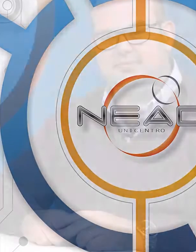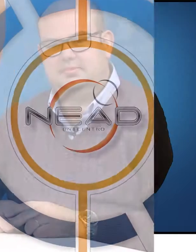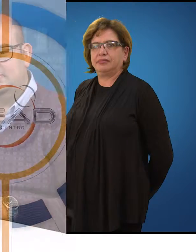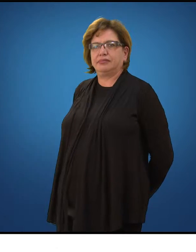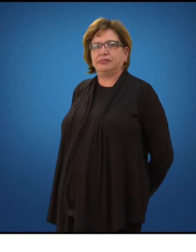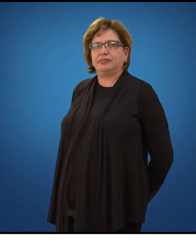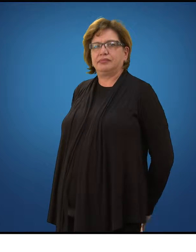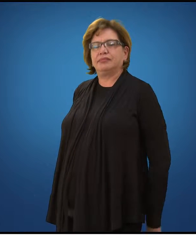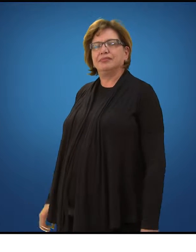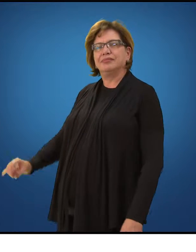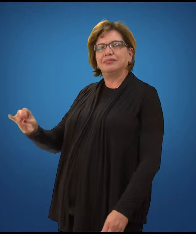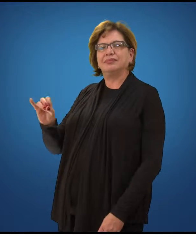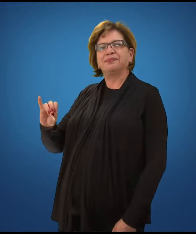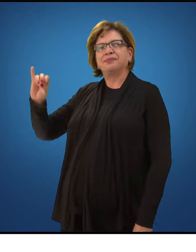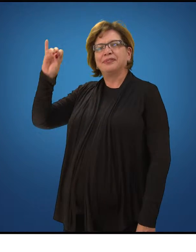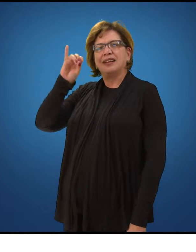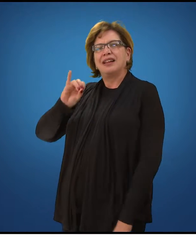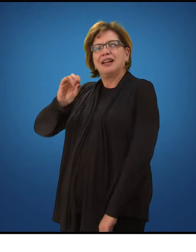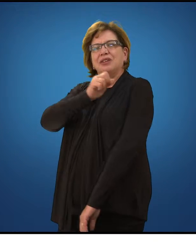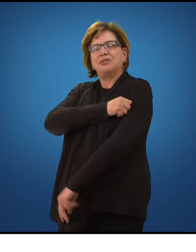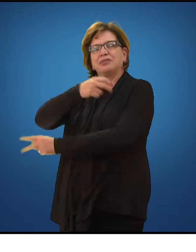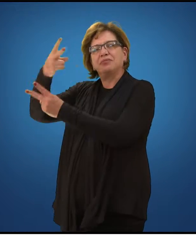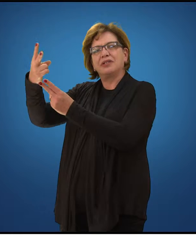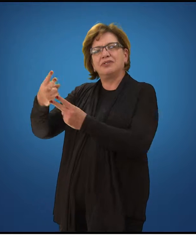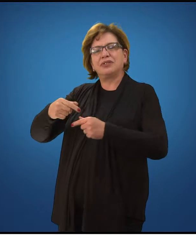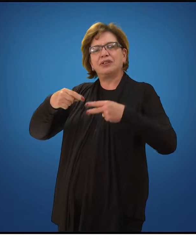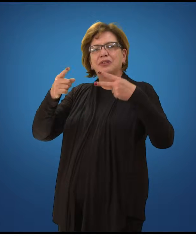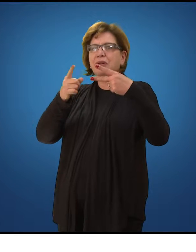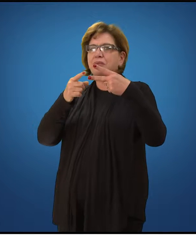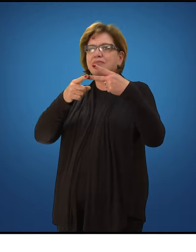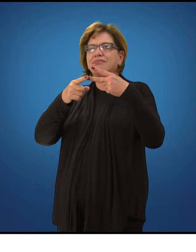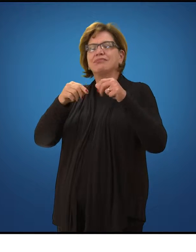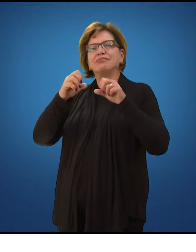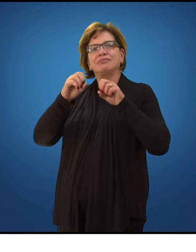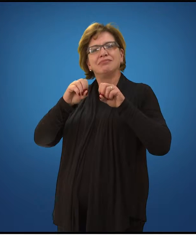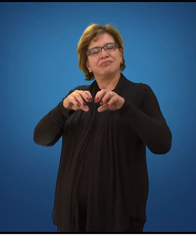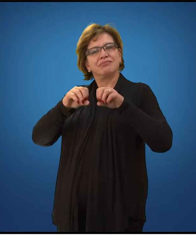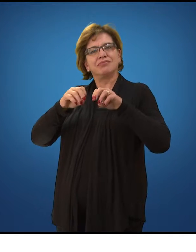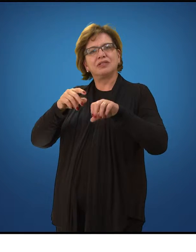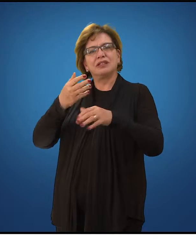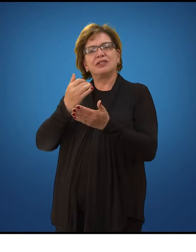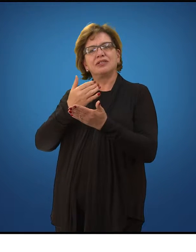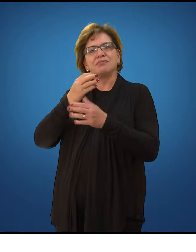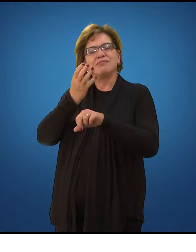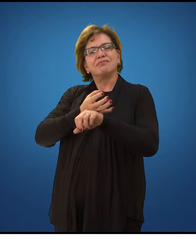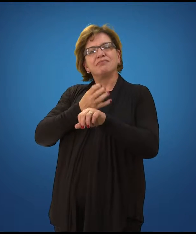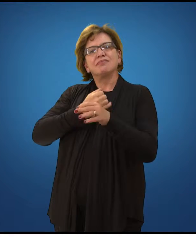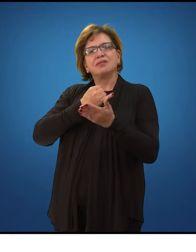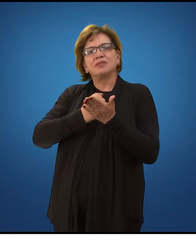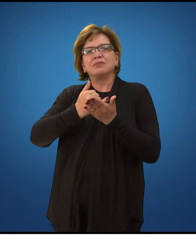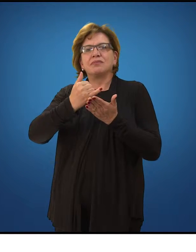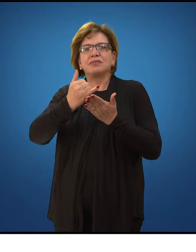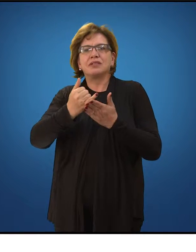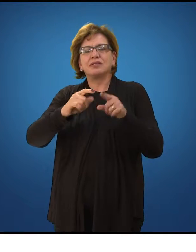Olá alunos, sejam bem-vindos à segunda unidade de estudos da disciplina de introdução às ferramentas para EAD.